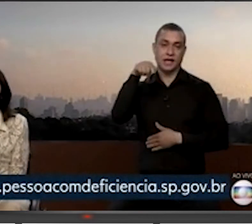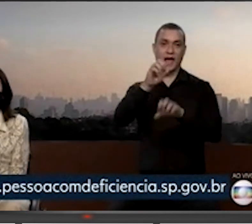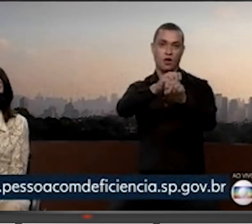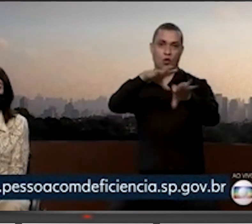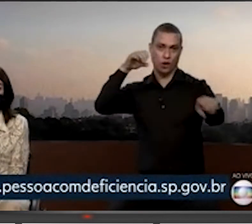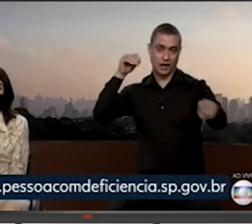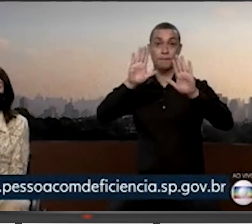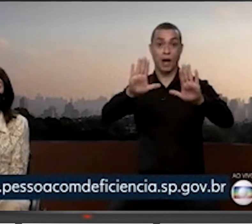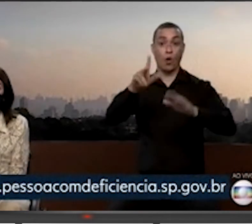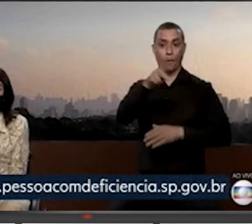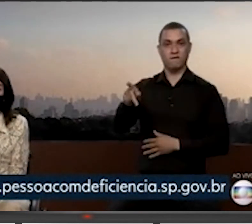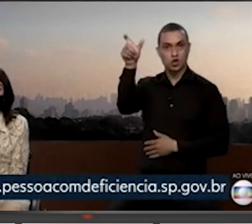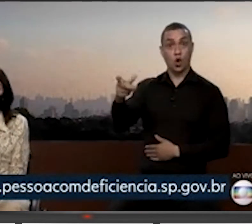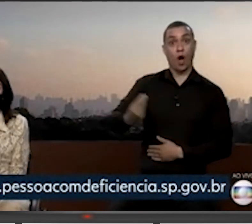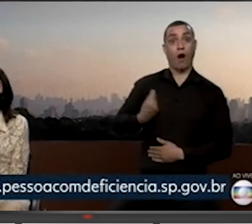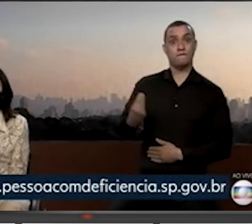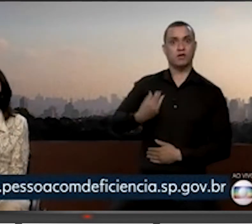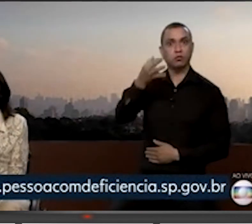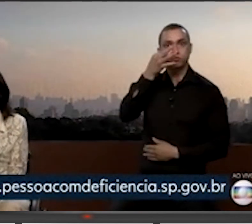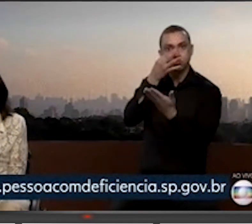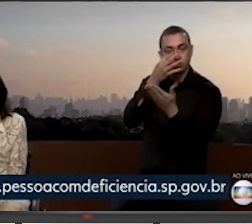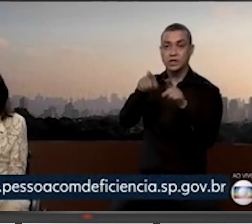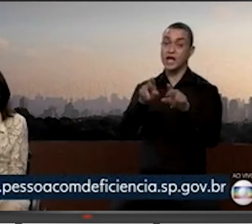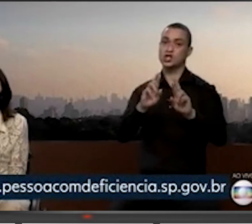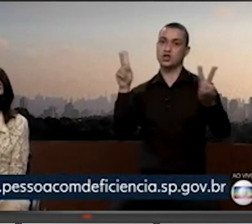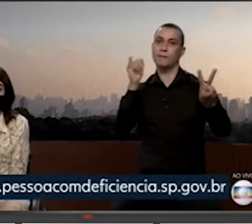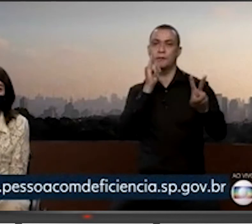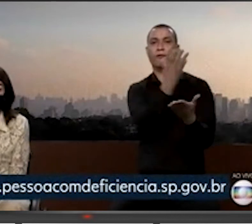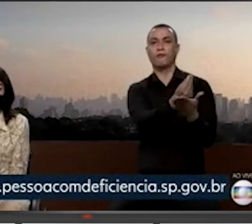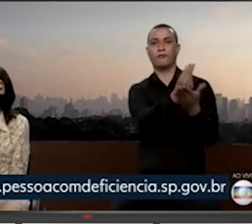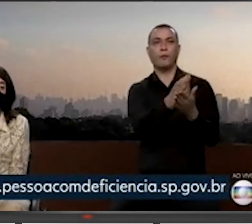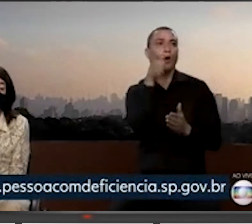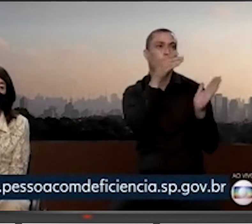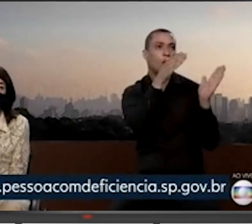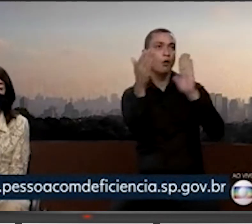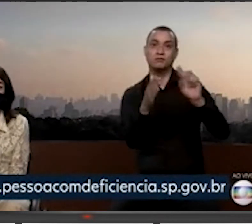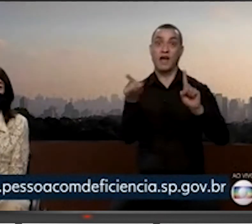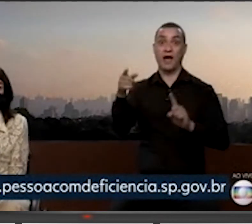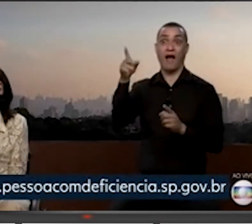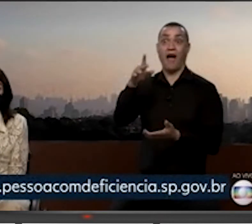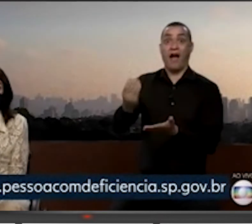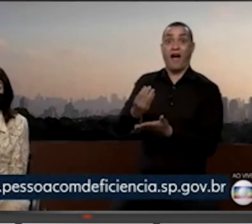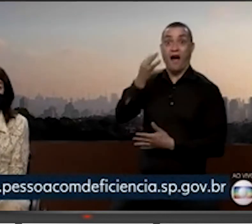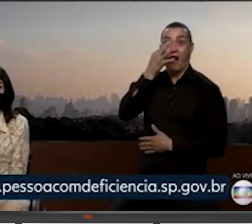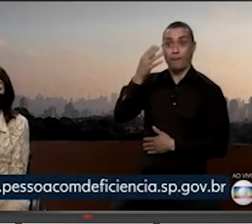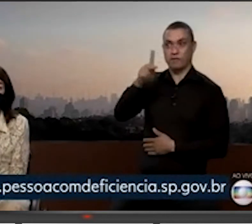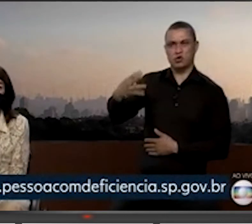mas com o professor ao vivo, né? Que é diferente quando é gravado. Como o número de pessoas aumentou, nós estamos agora fazendo